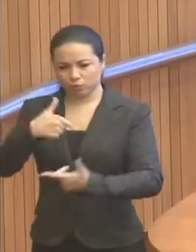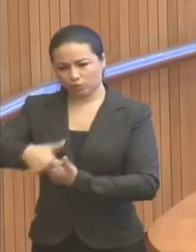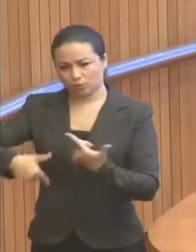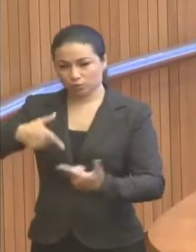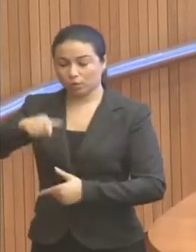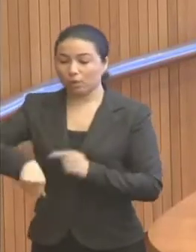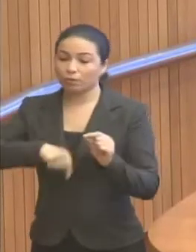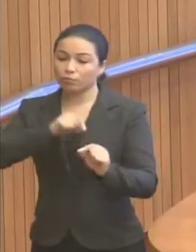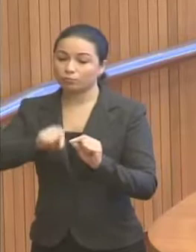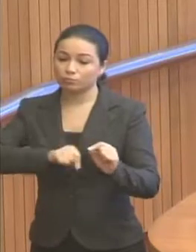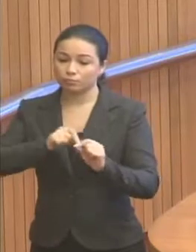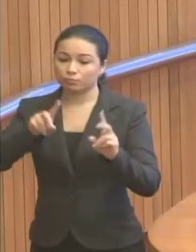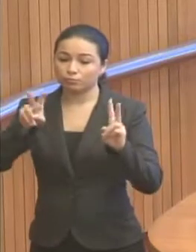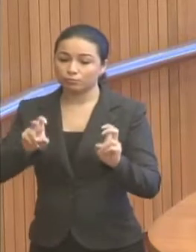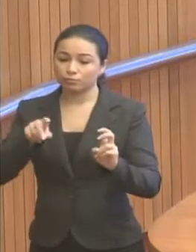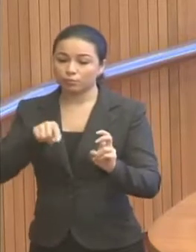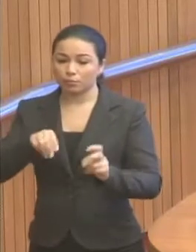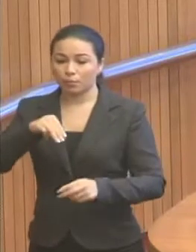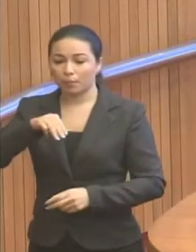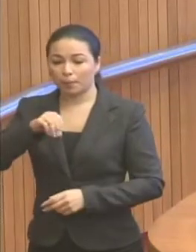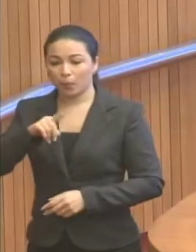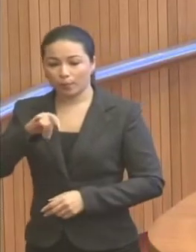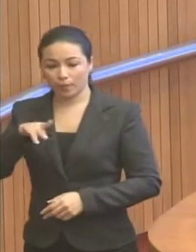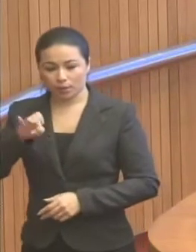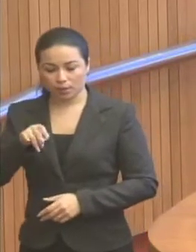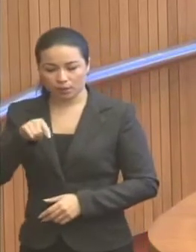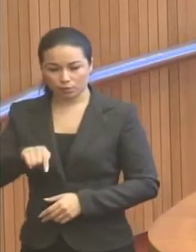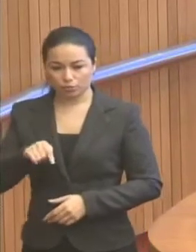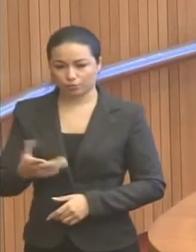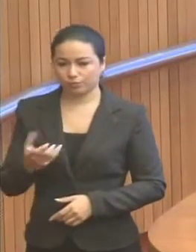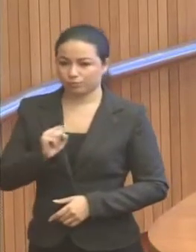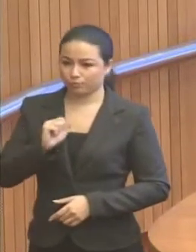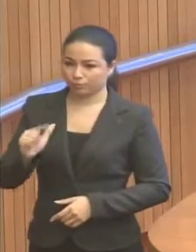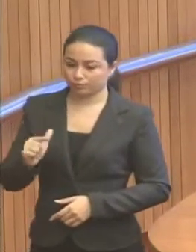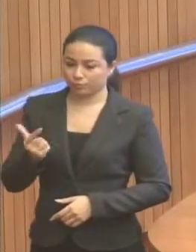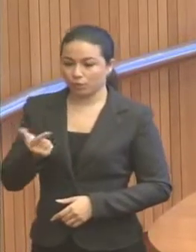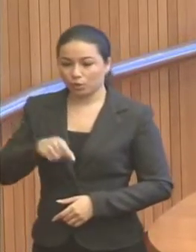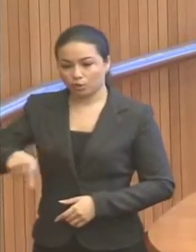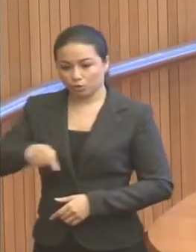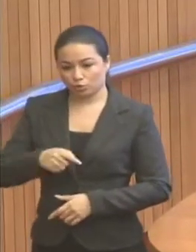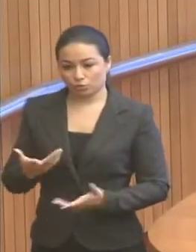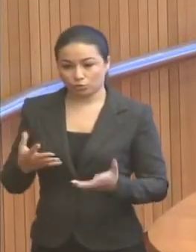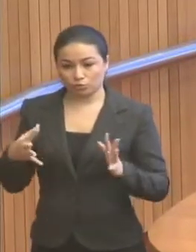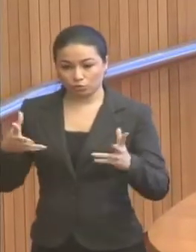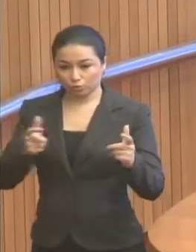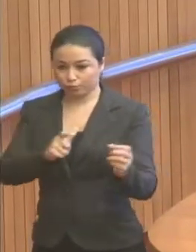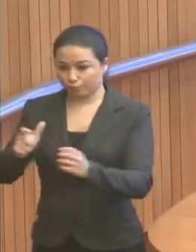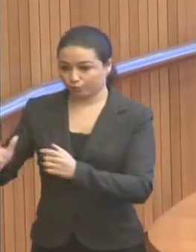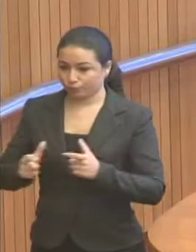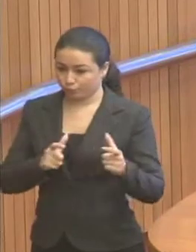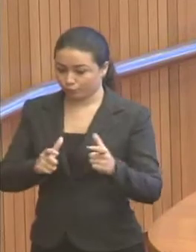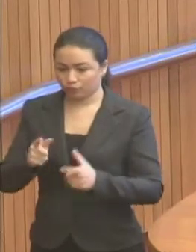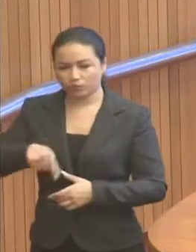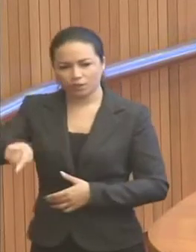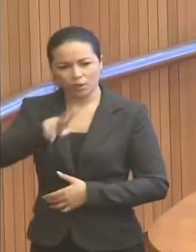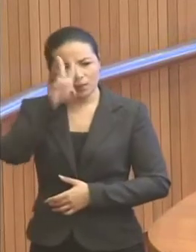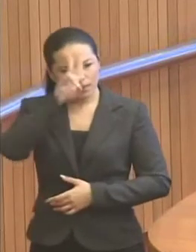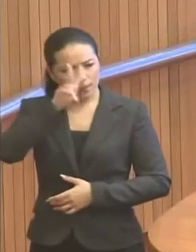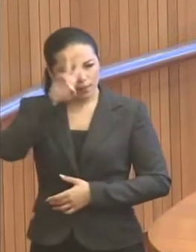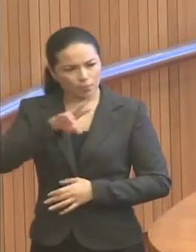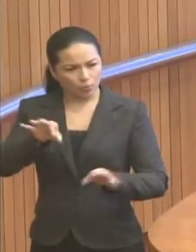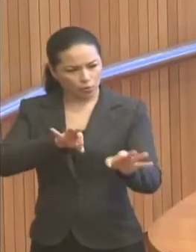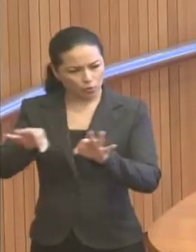foi exatamente a questão da mobilidade urbana. Eu acho que os senhores e as senhoras lembram muito bem que aquela